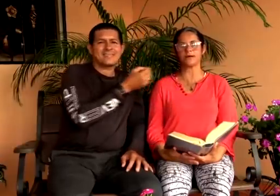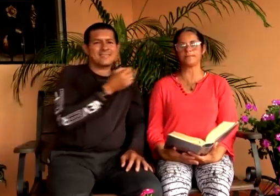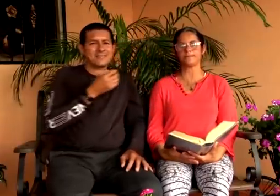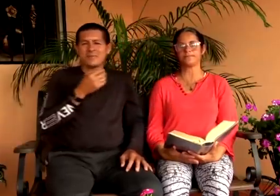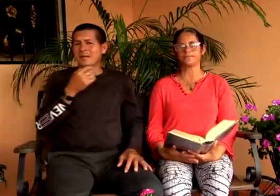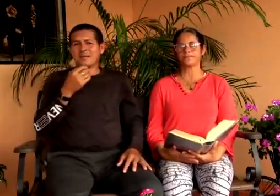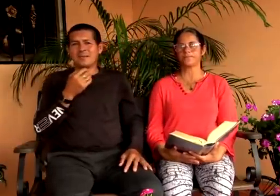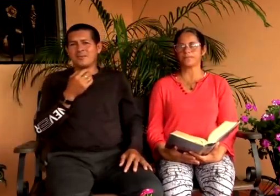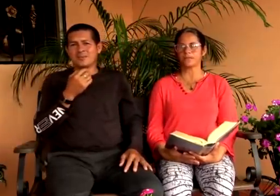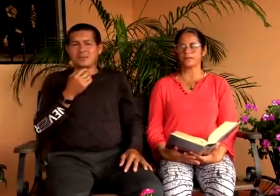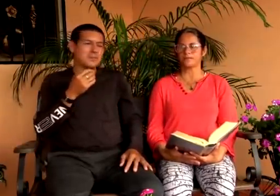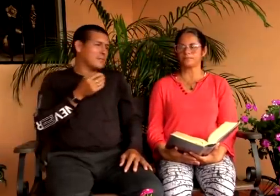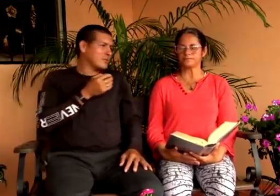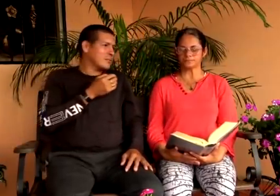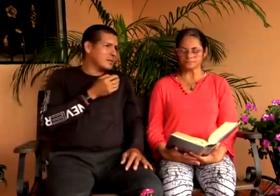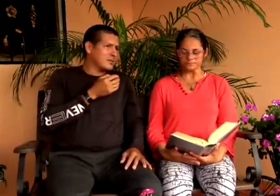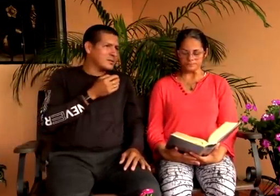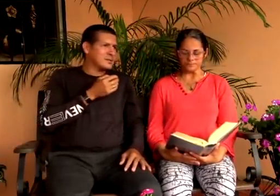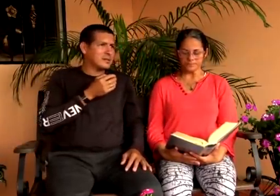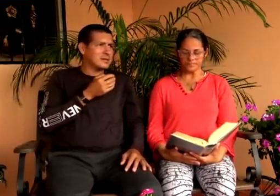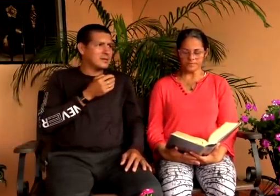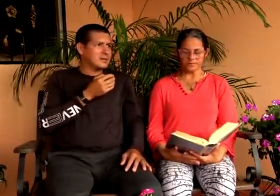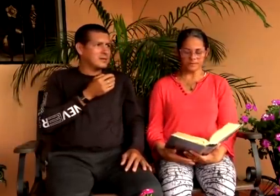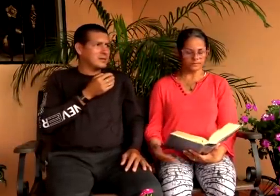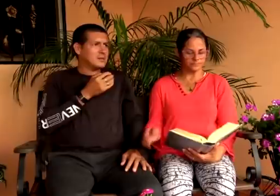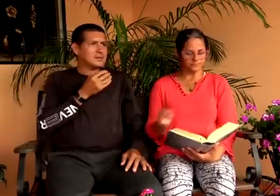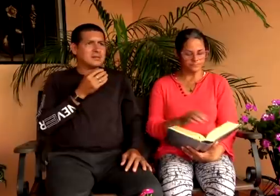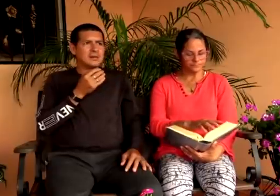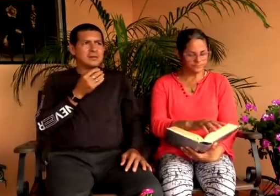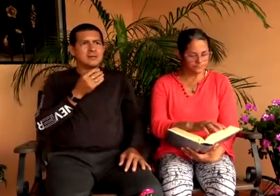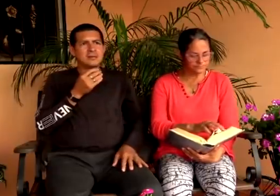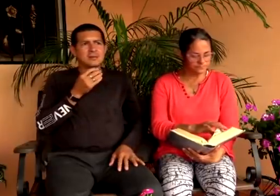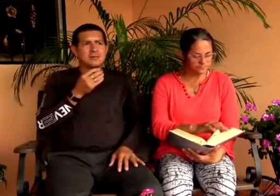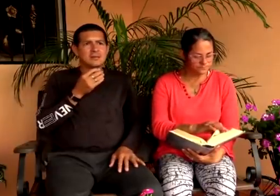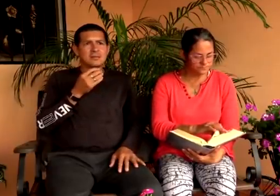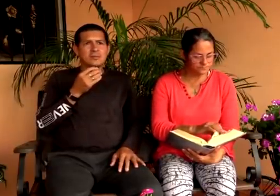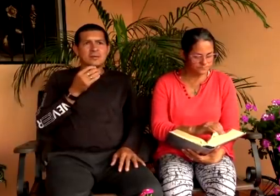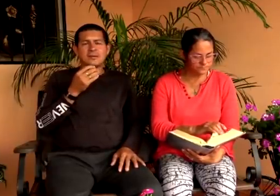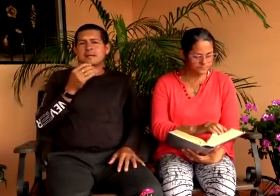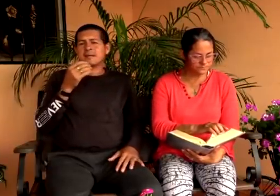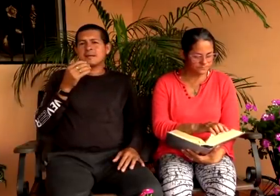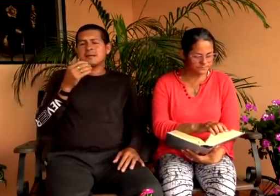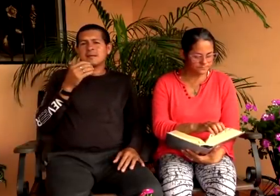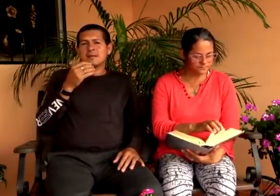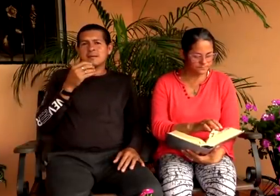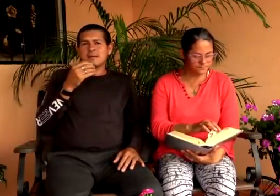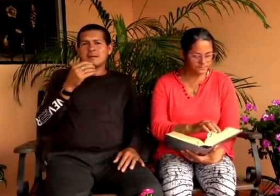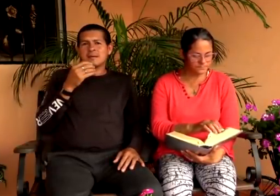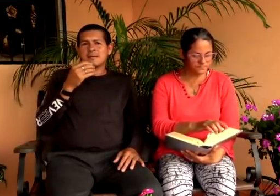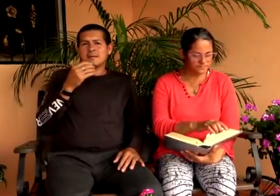la historia maravilloso terminamos con mateo 16 16 19 a ver